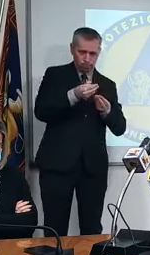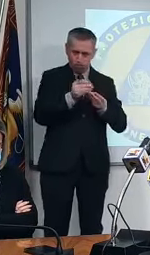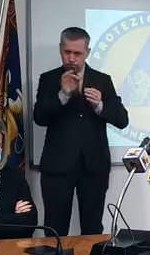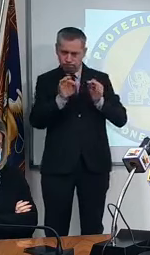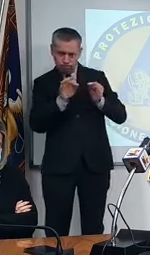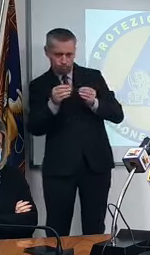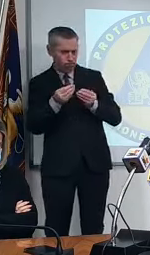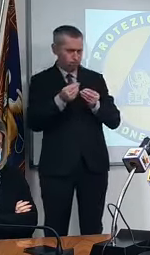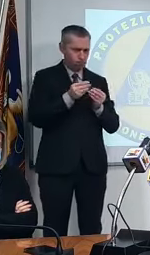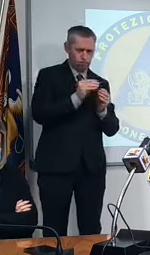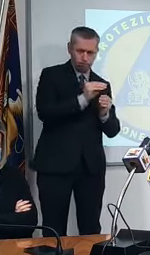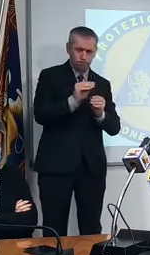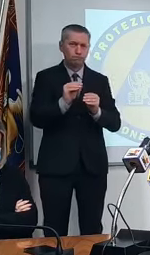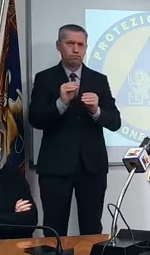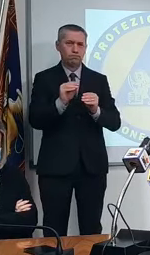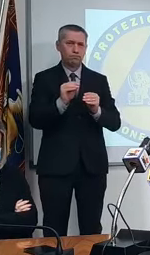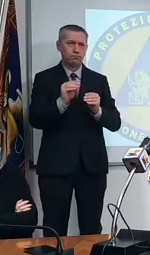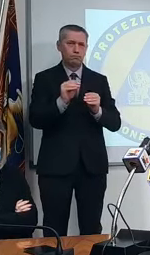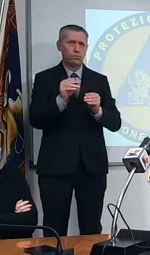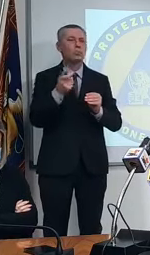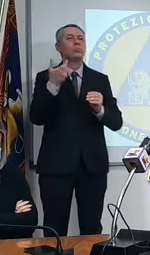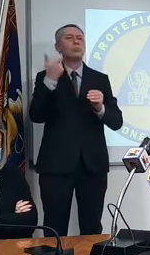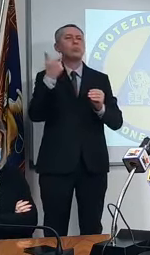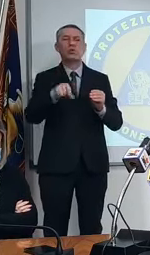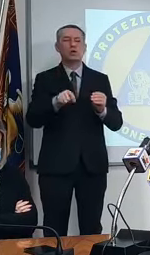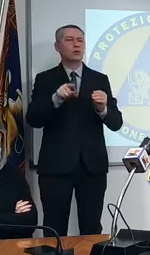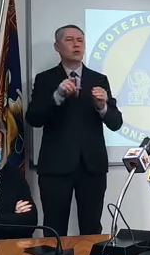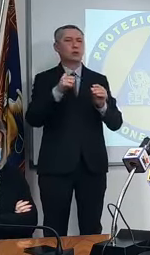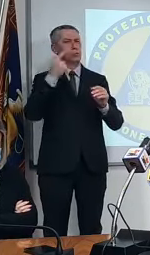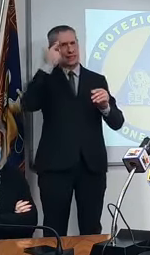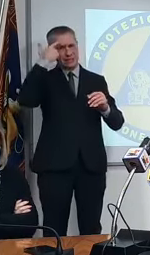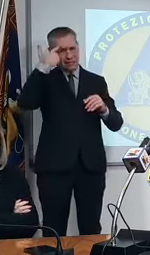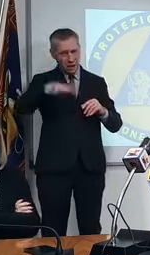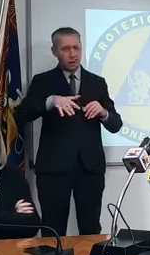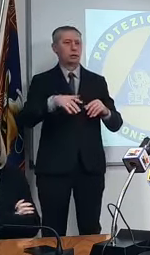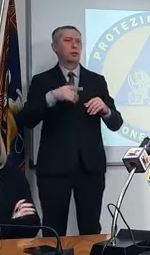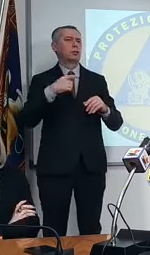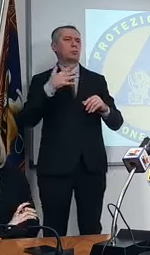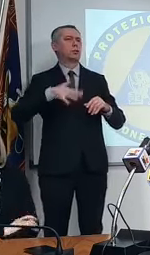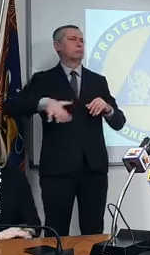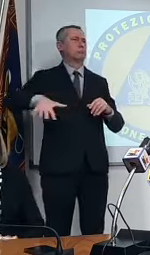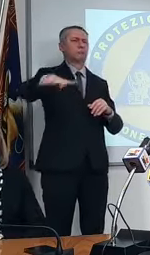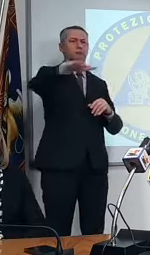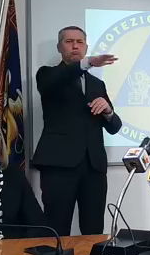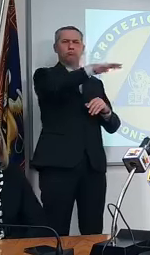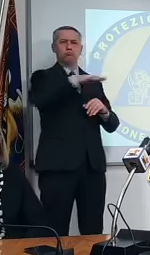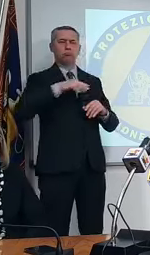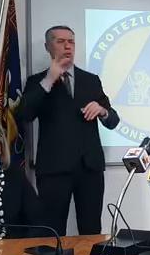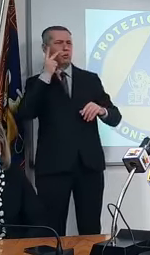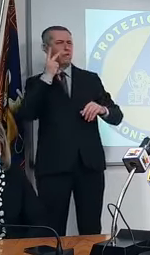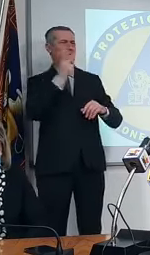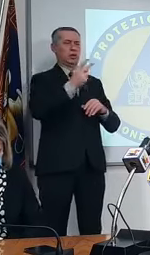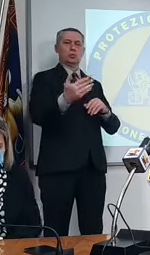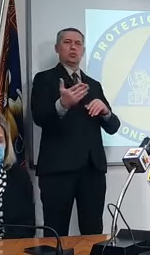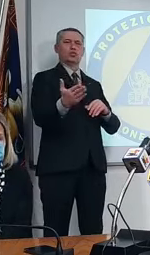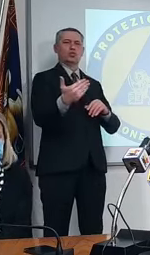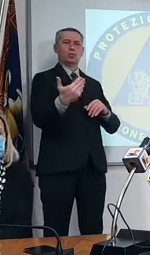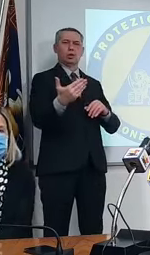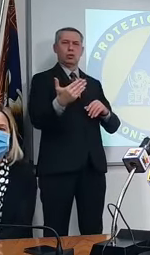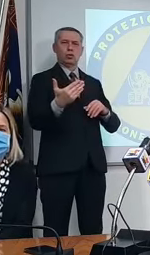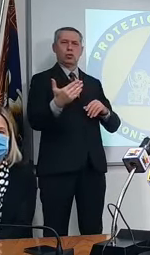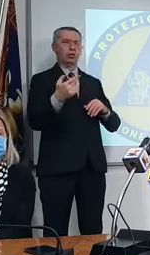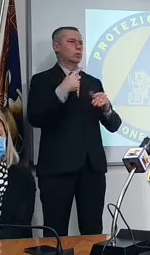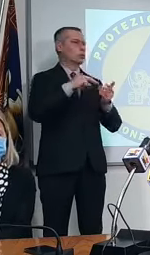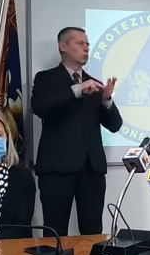perché comunque hanno i ferri in acqua perché comunque hanno un rapporto col territorio che permette di vedere subito realizzate le opere